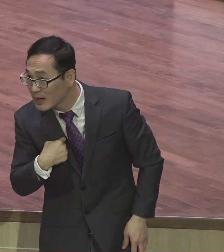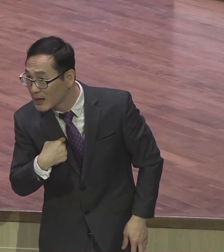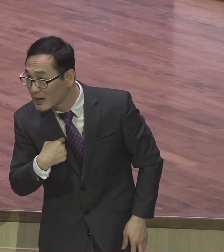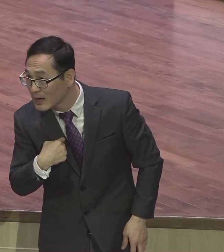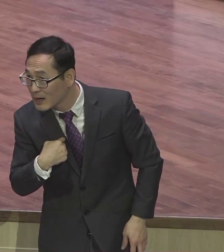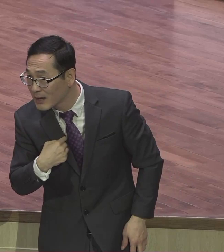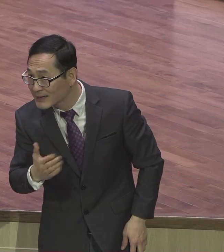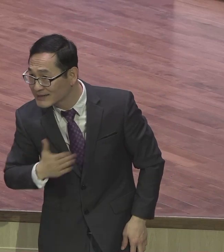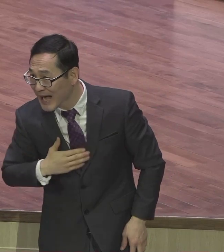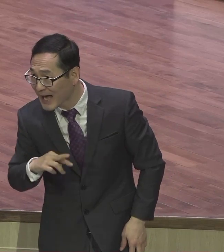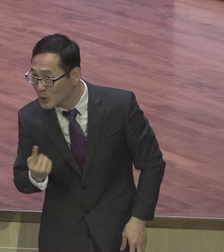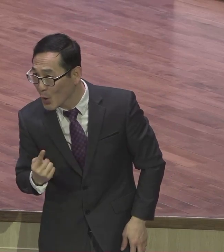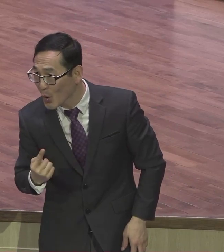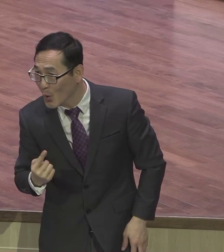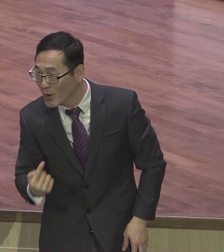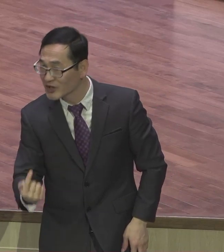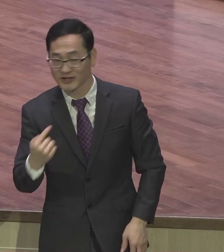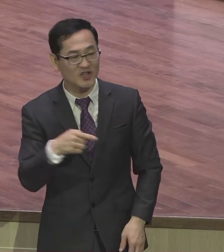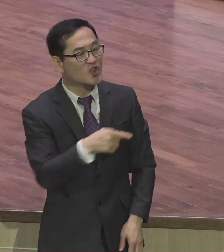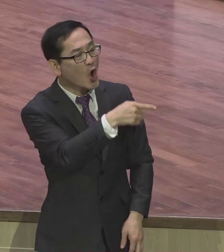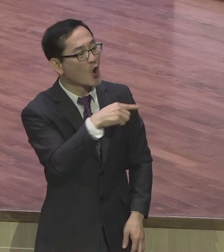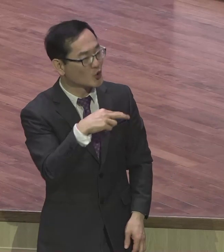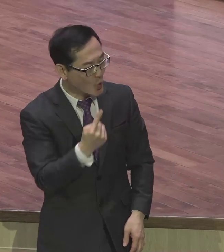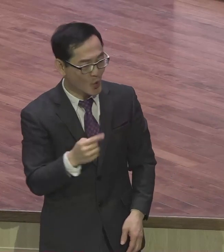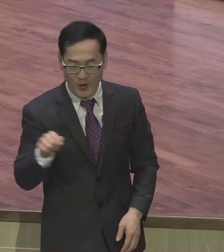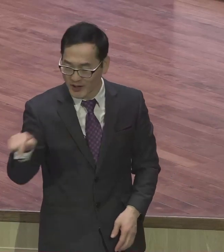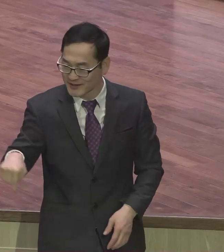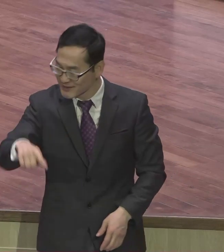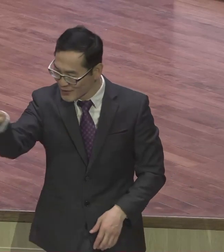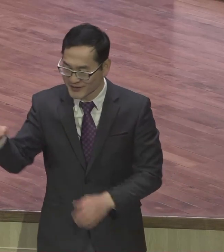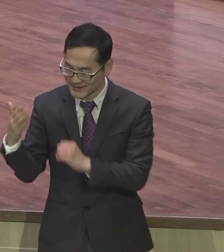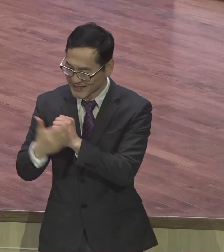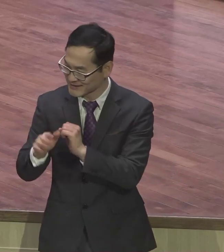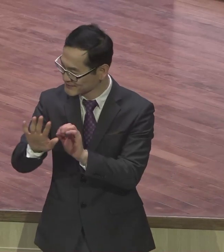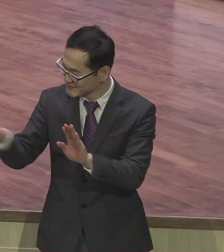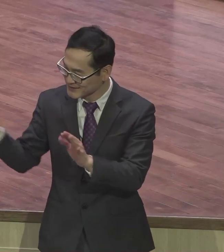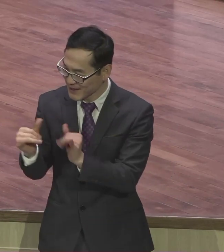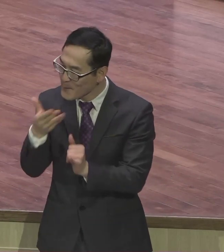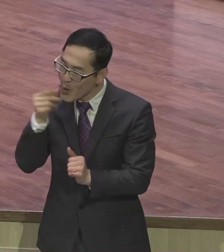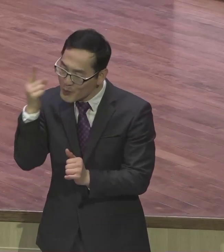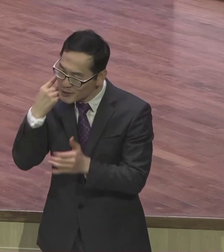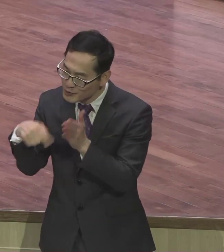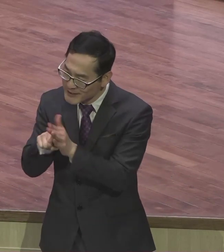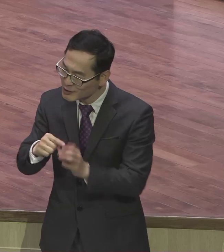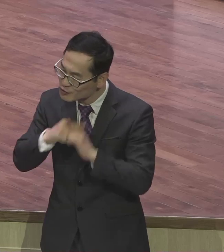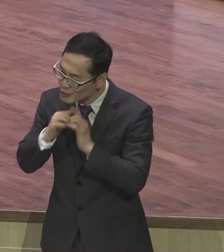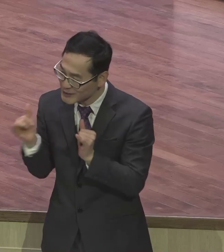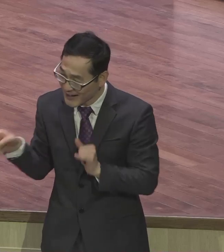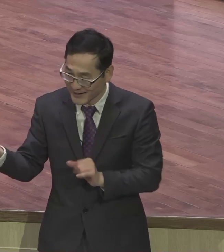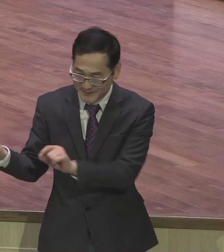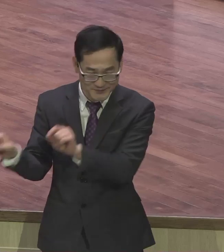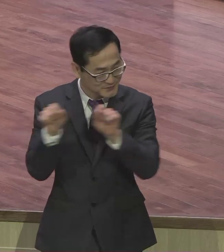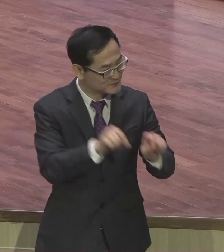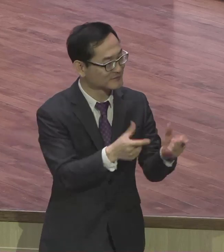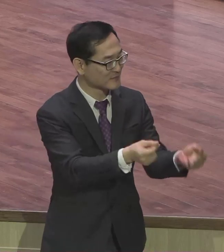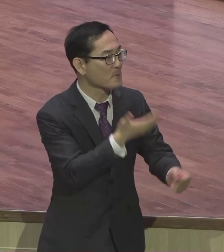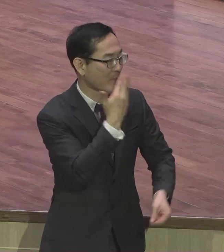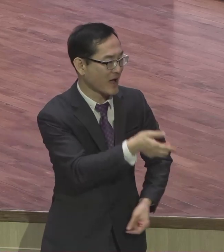너도 이분들처럼 복음 때문에 순교자가 될 수 있다 라고